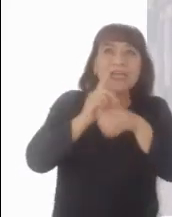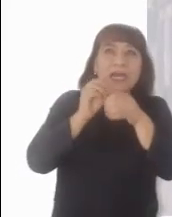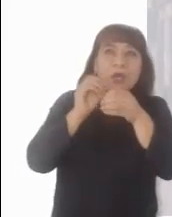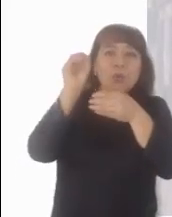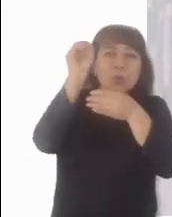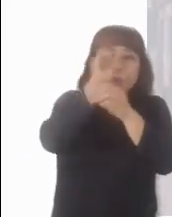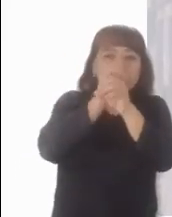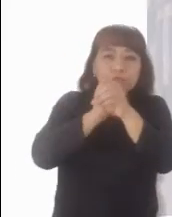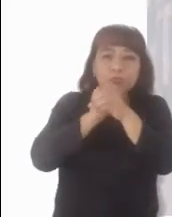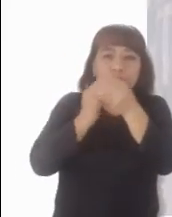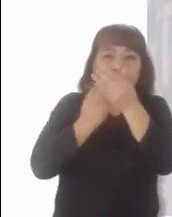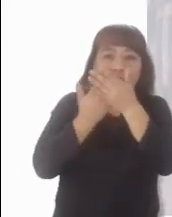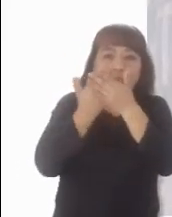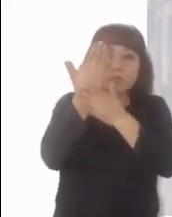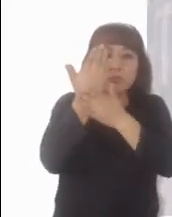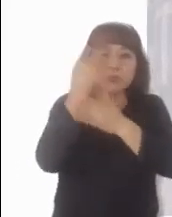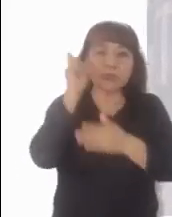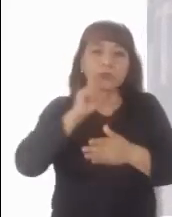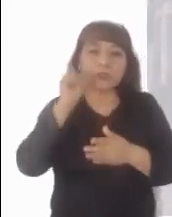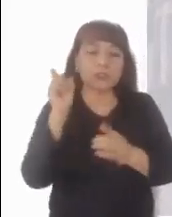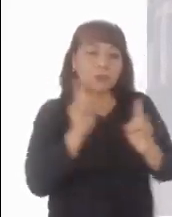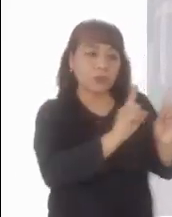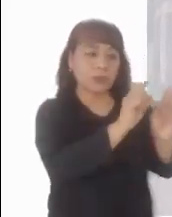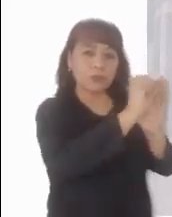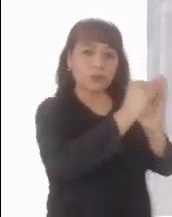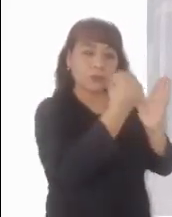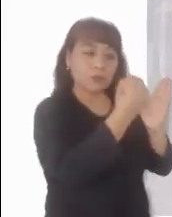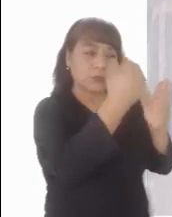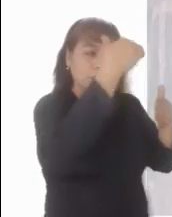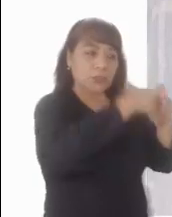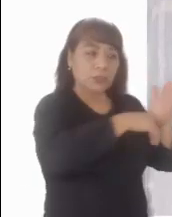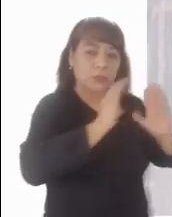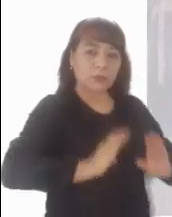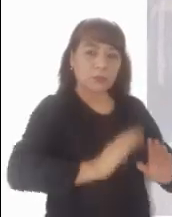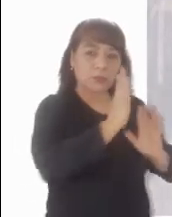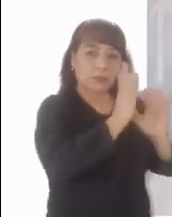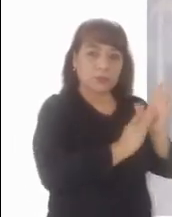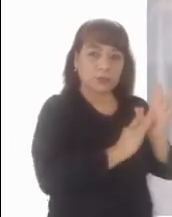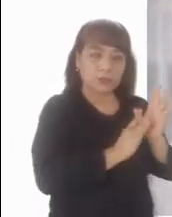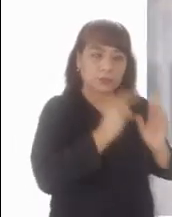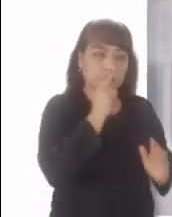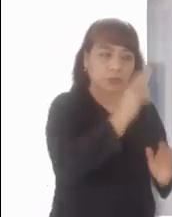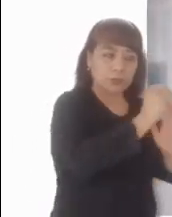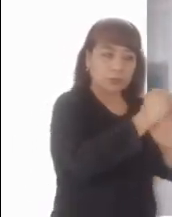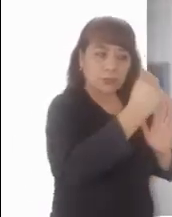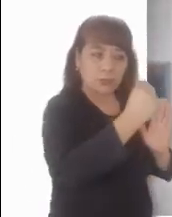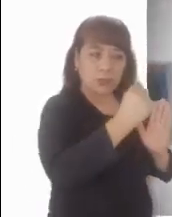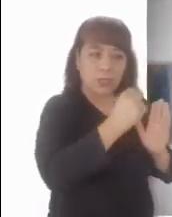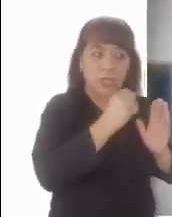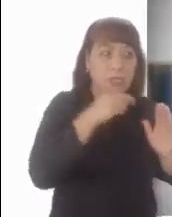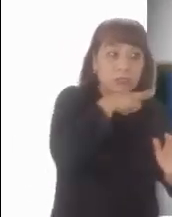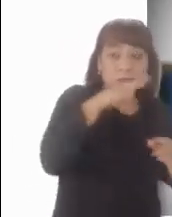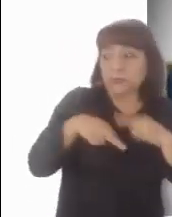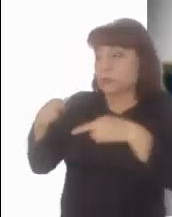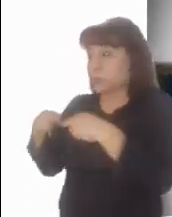oscuro, fue María Magdalena al sepulcro y vio removida la piedra que lo cerraba. Echó a correr y llegó a la casa donde estaban